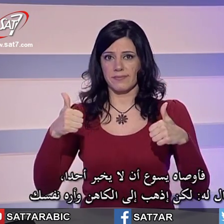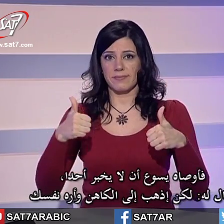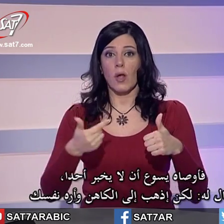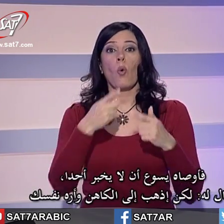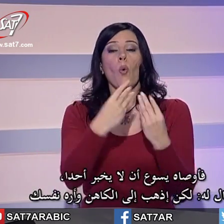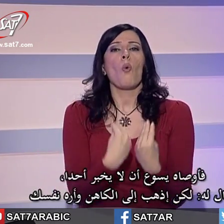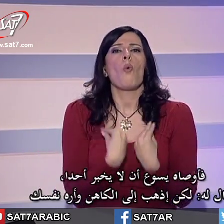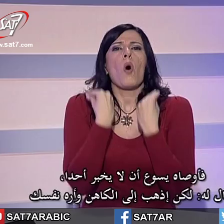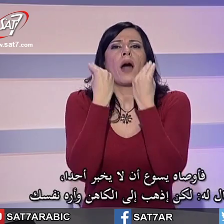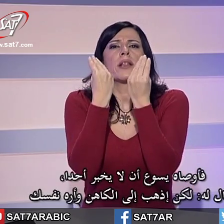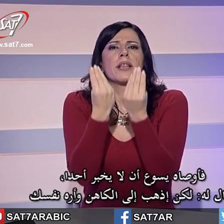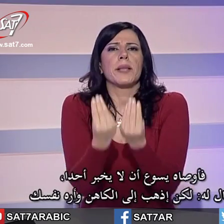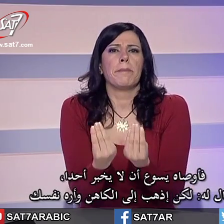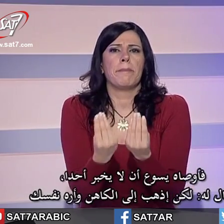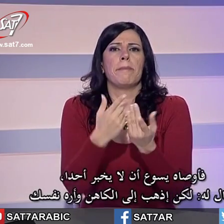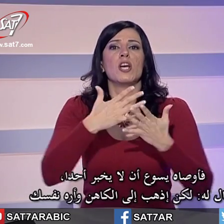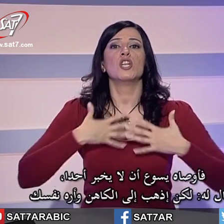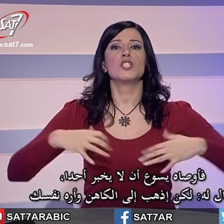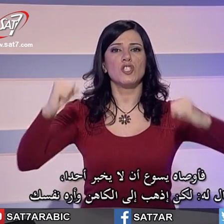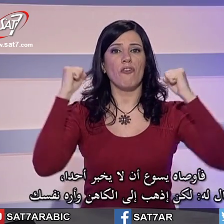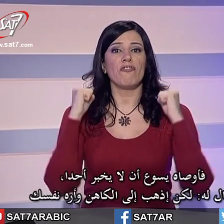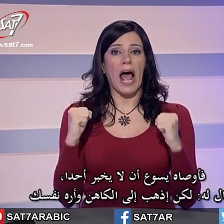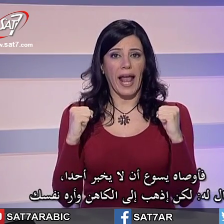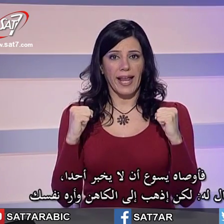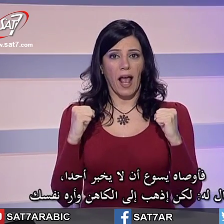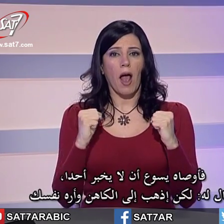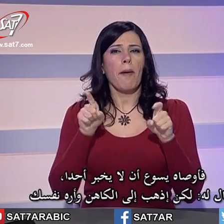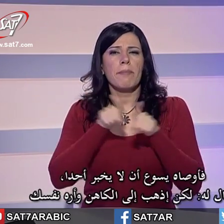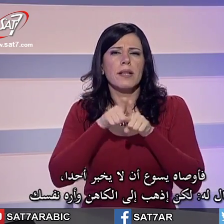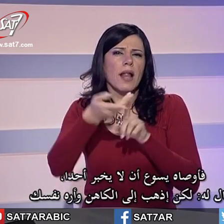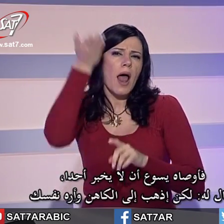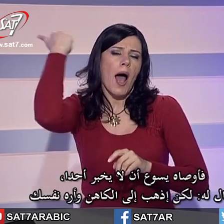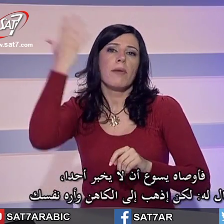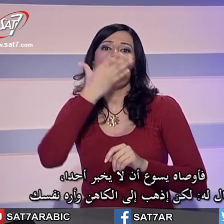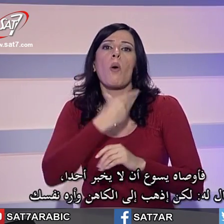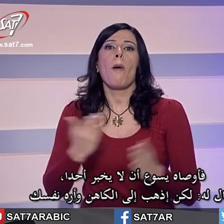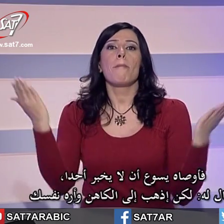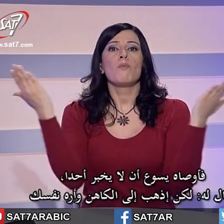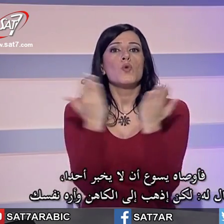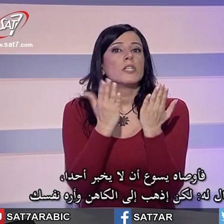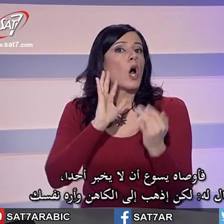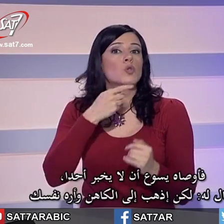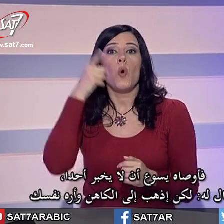ثم قدم عن شفائك ما أمر به موسى شهادة عندهم